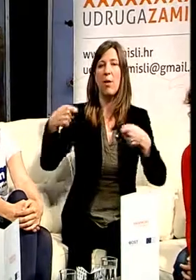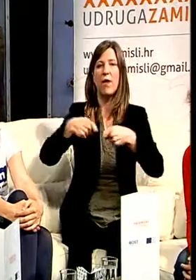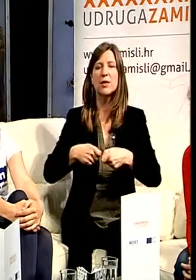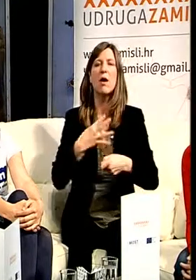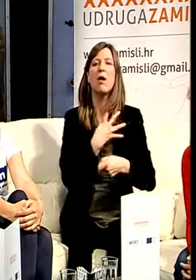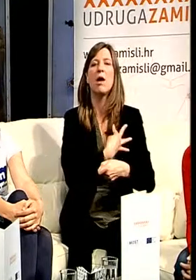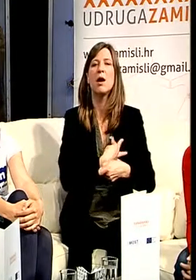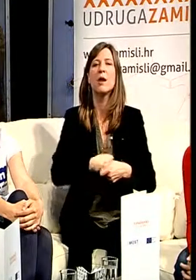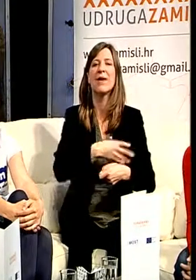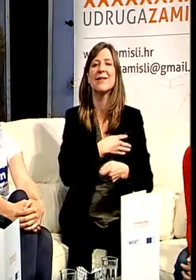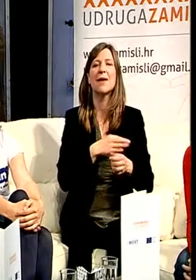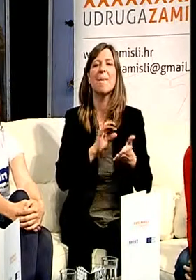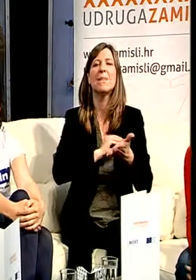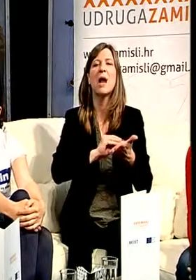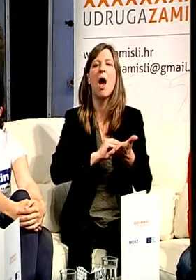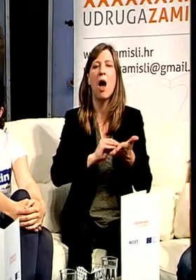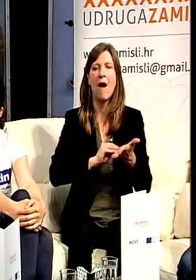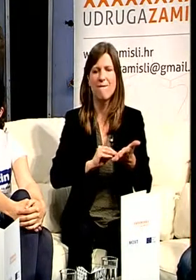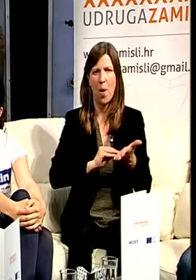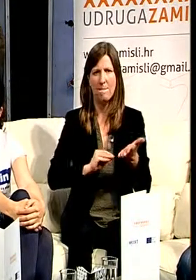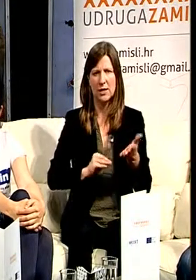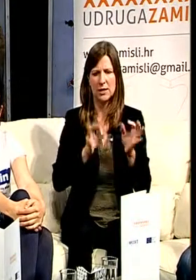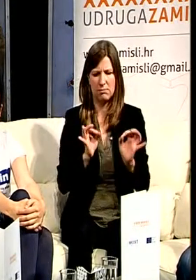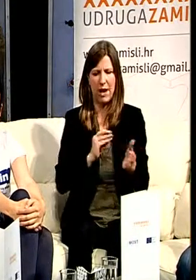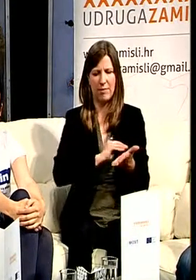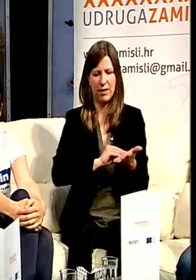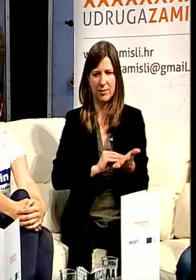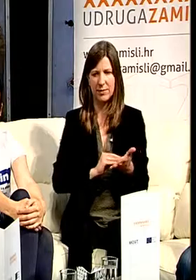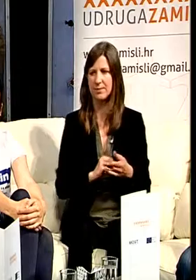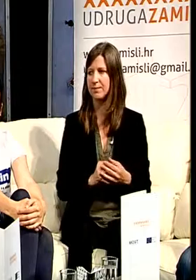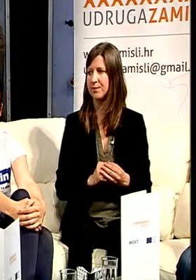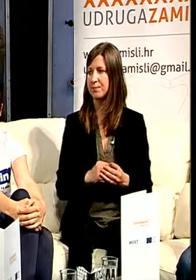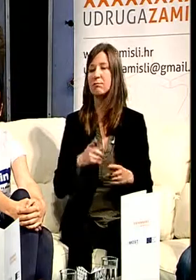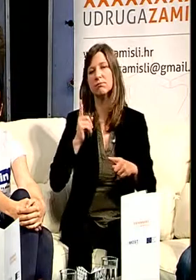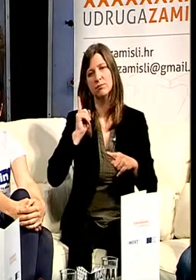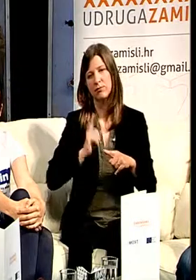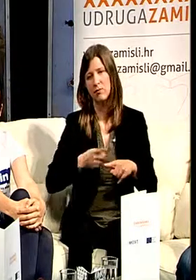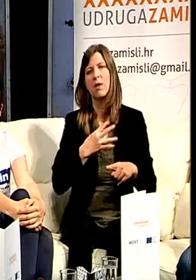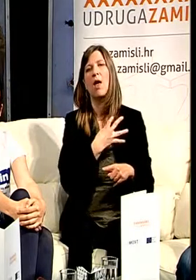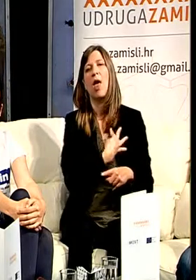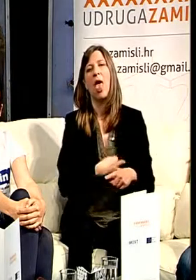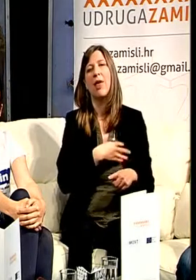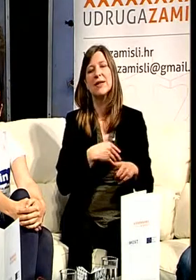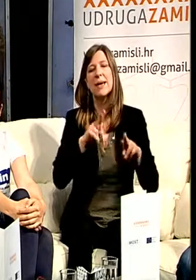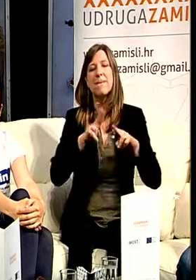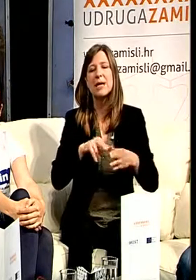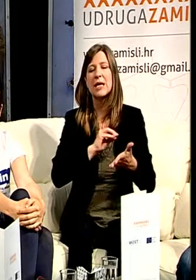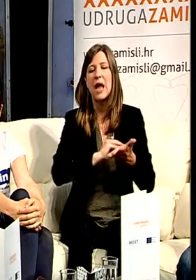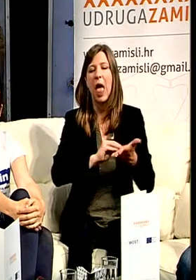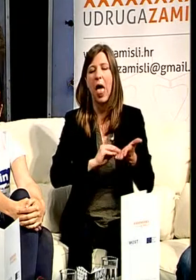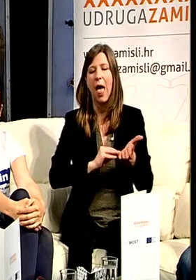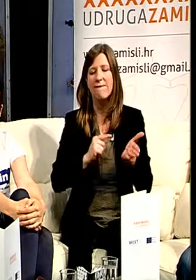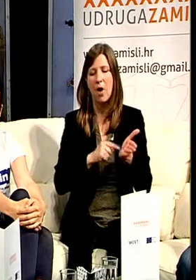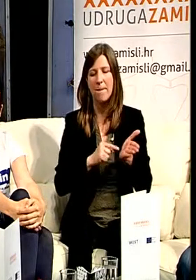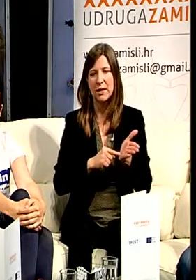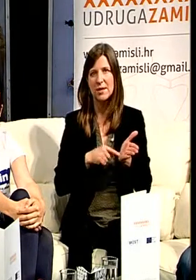jedna, ja bih rekla, svjetla točka u masi stvari do kojih je